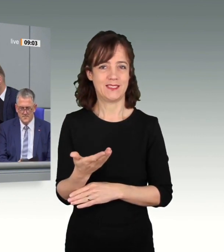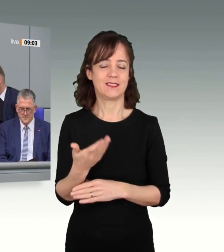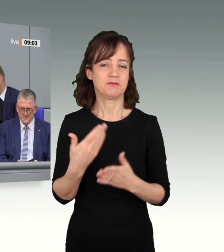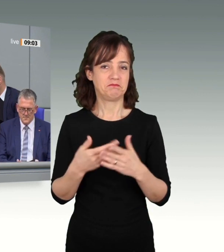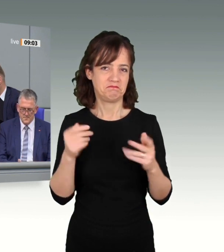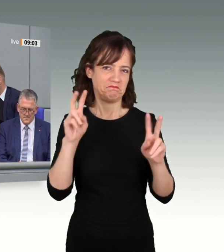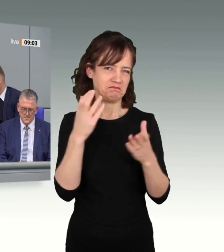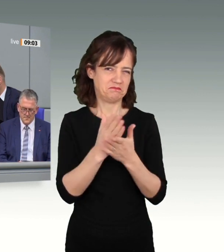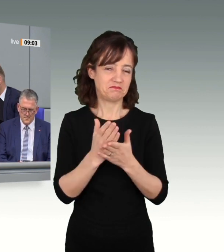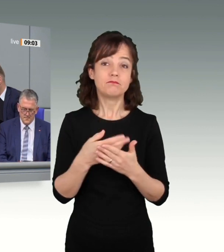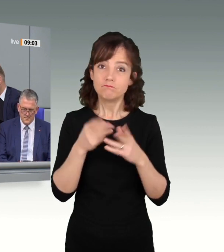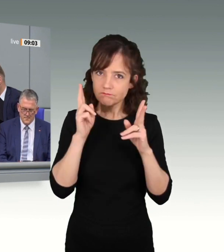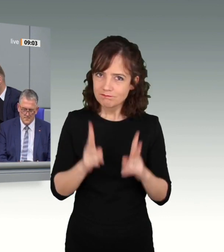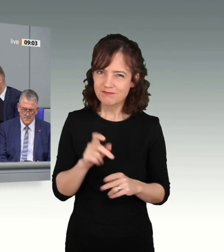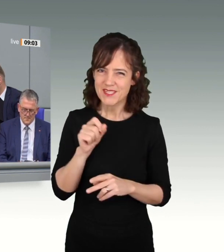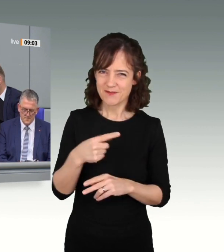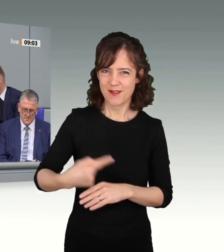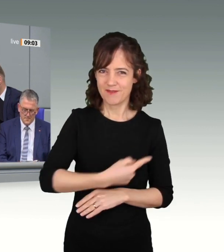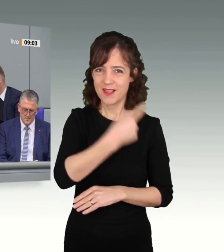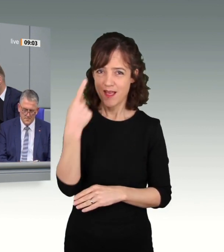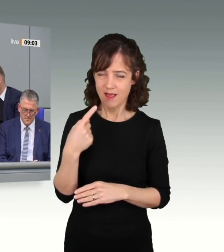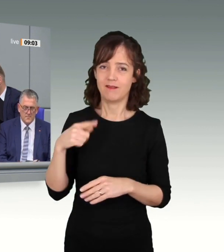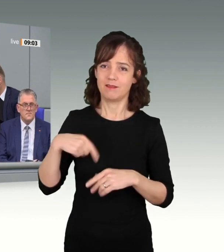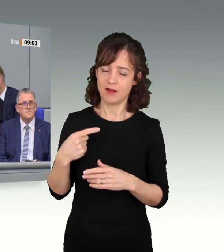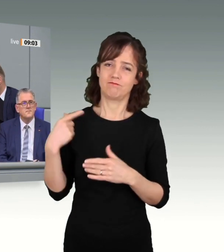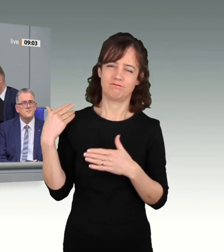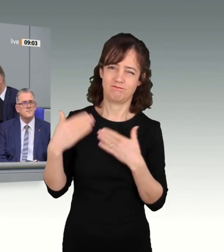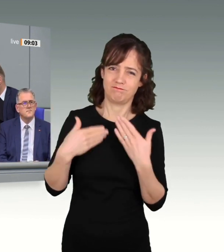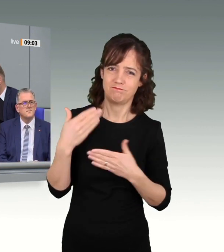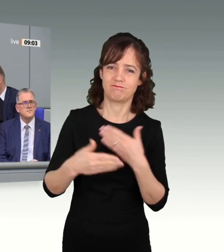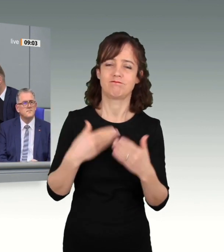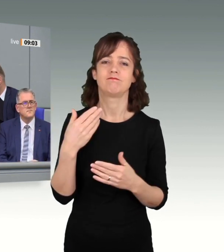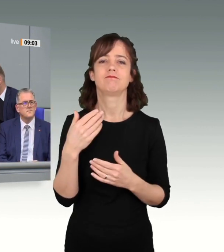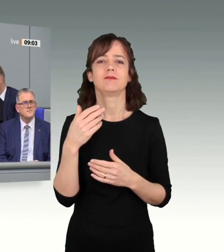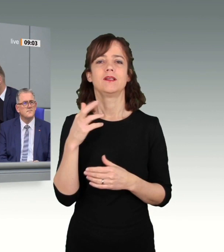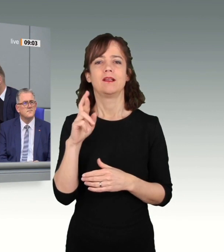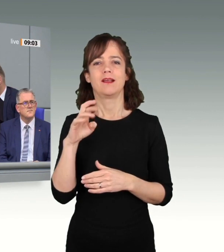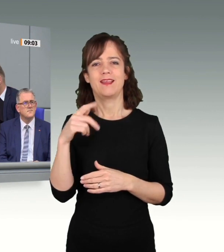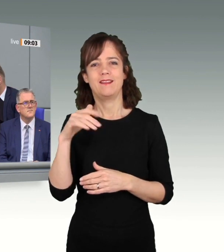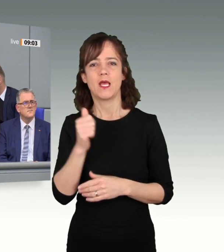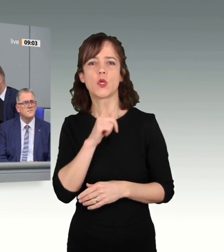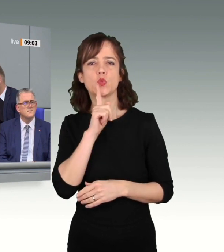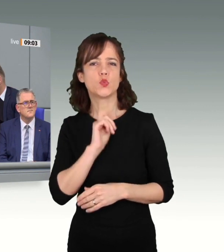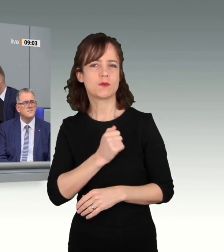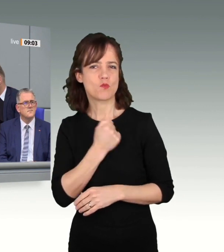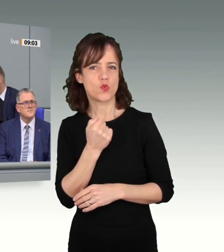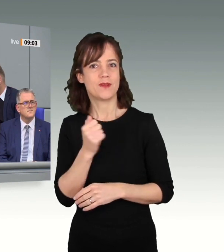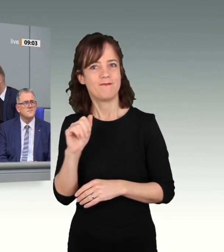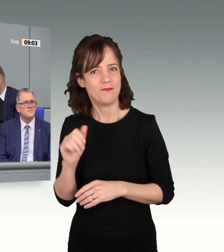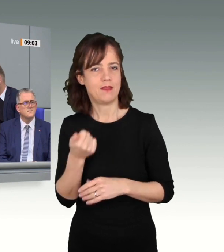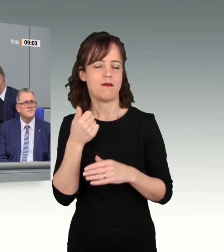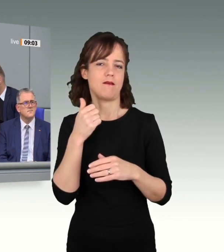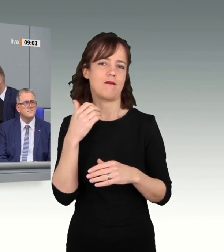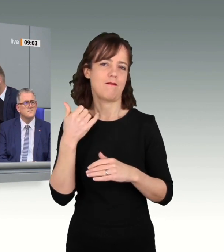Tat dauerte es zwölf Jahre, bis Rita Süssmuth eine Frau wiederum an der Spitze des Bundestages war.